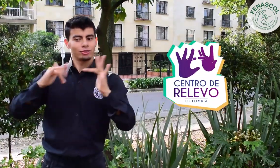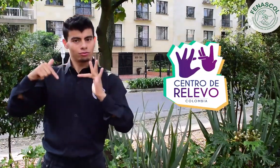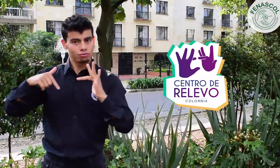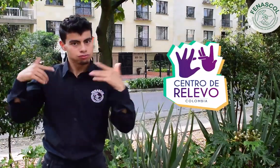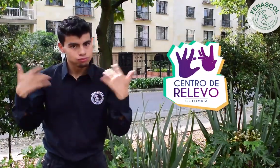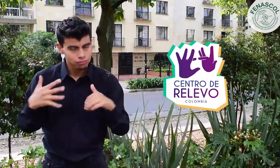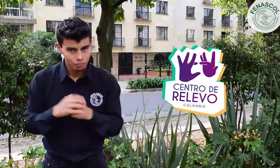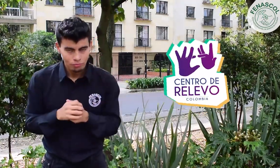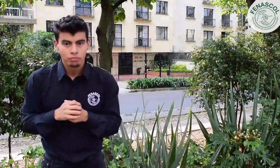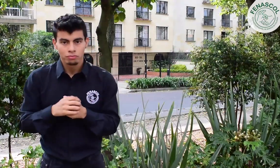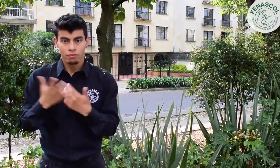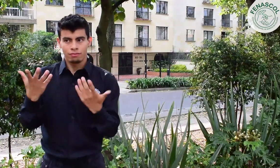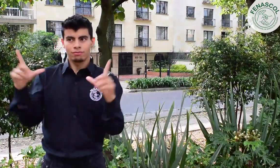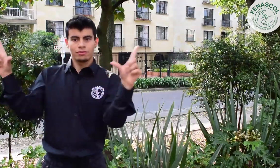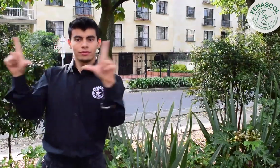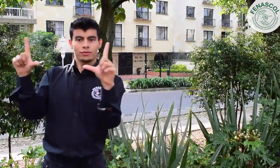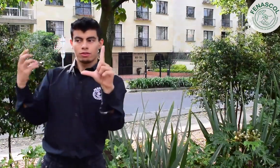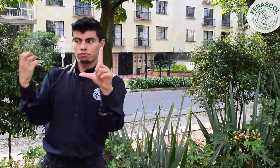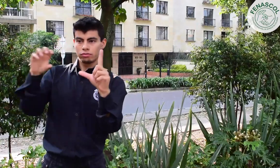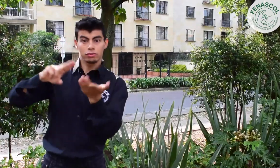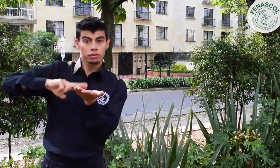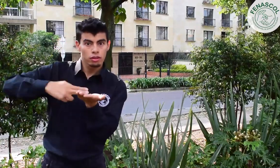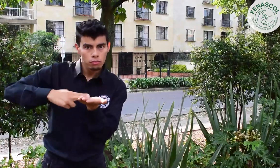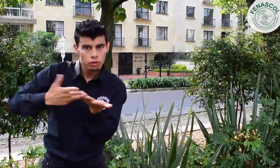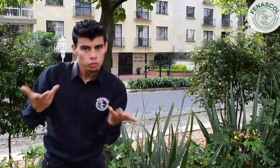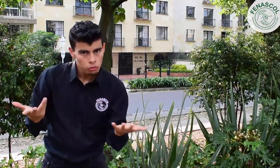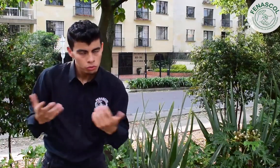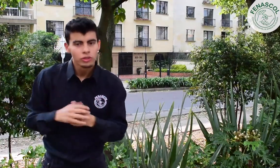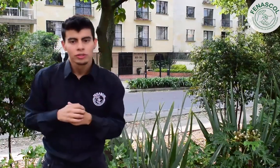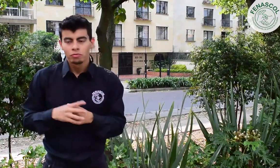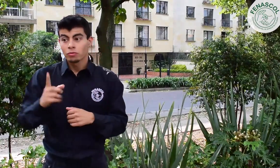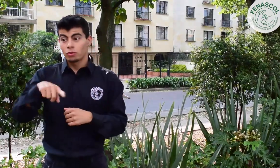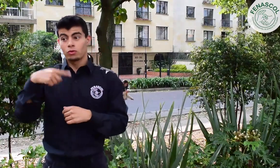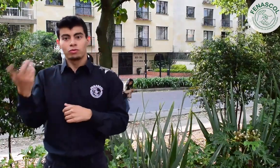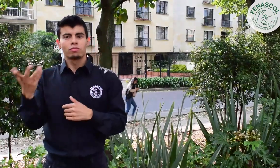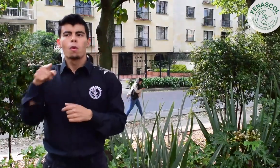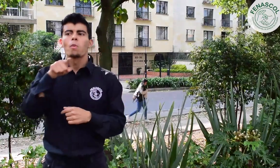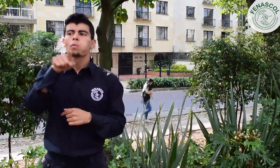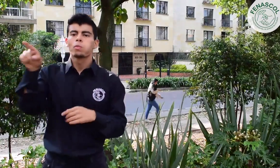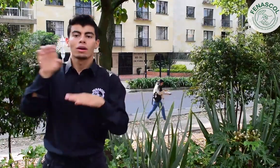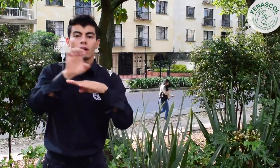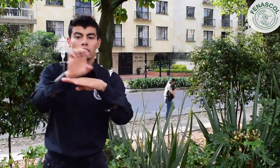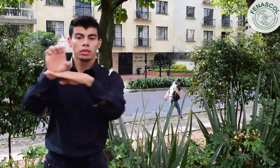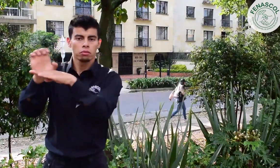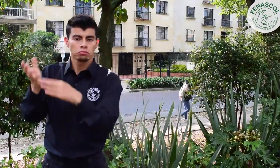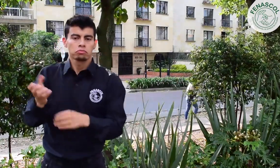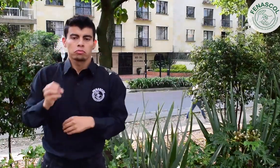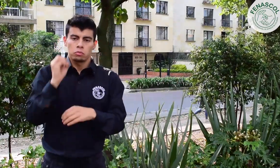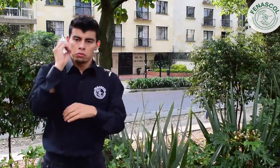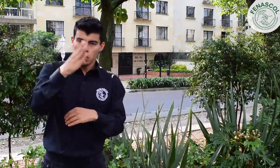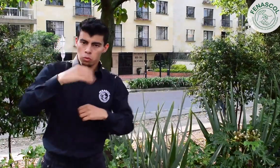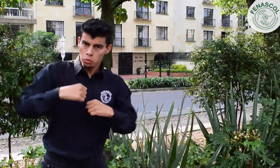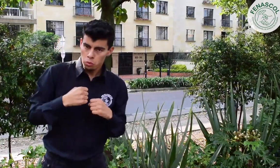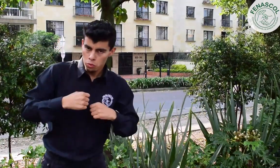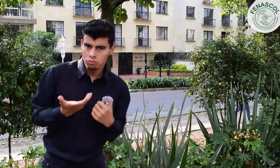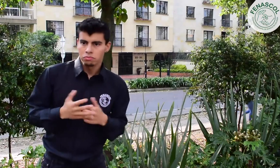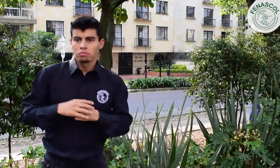Brindar el centro de relevo, la interpretación en televisión, en alianza con diversas entidades como Banco de Bogotá, Unión Colegial,